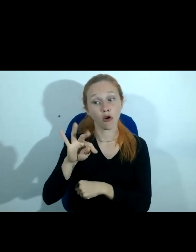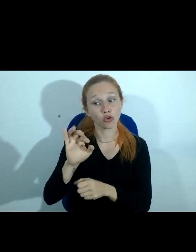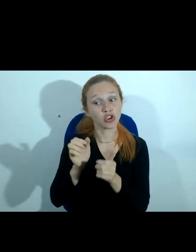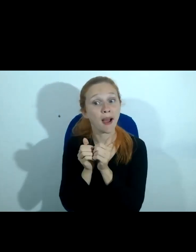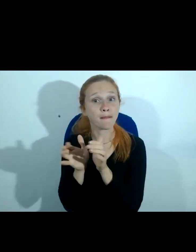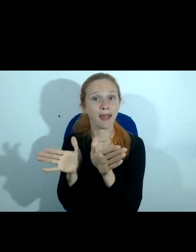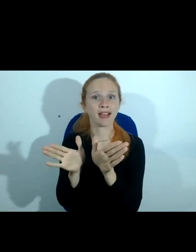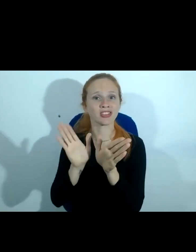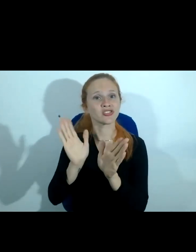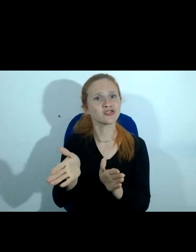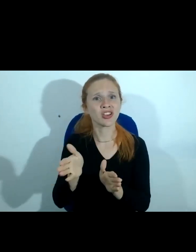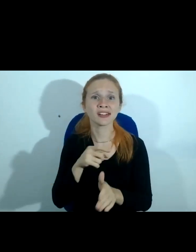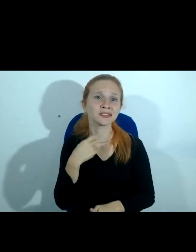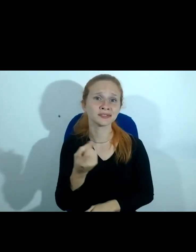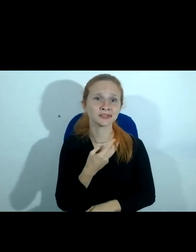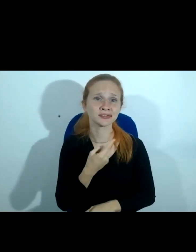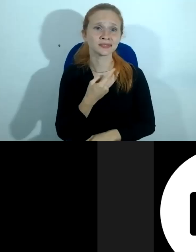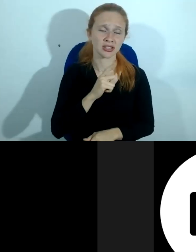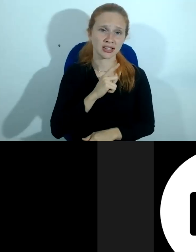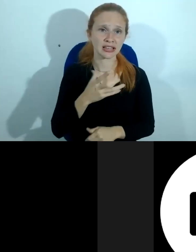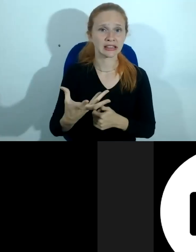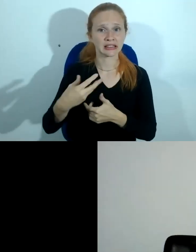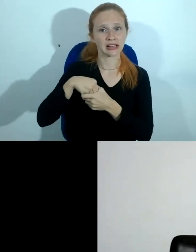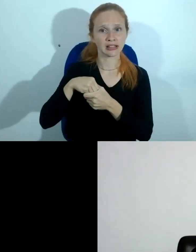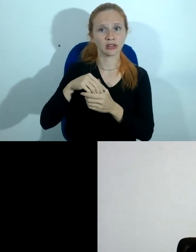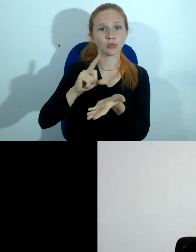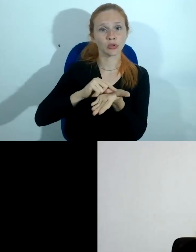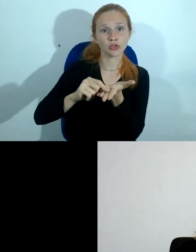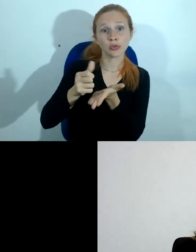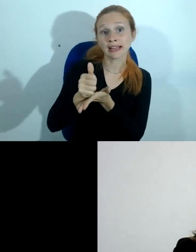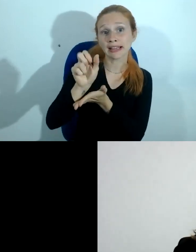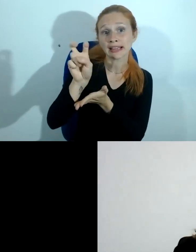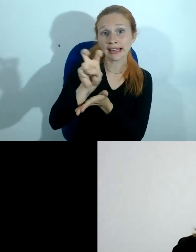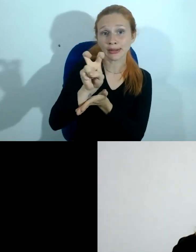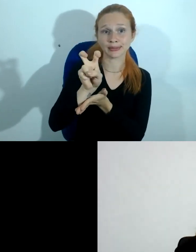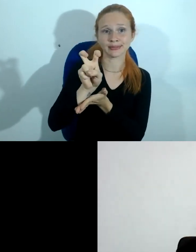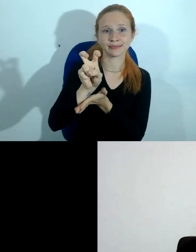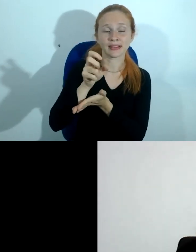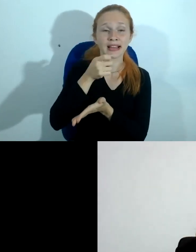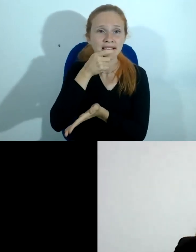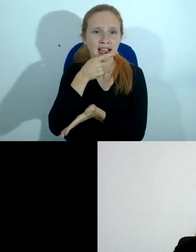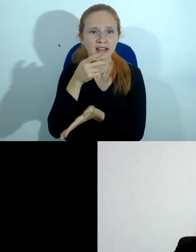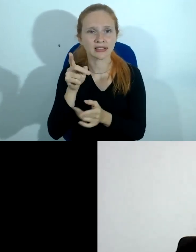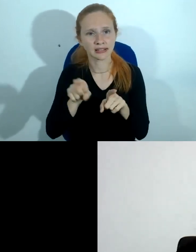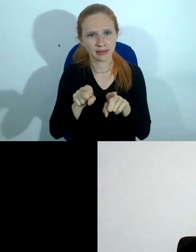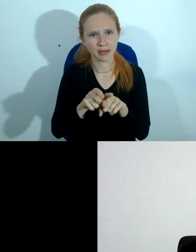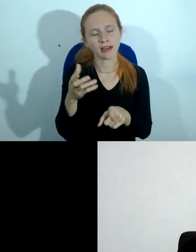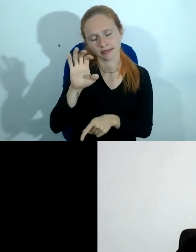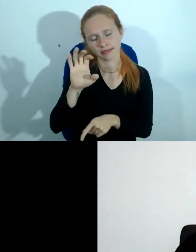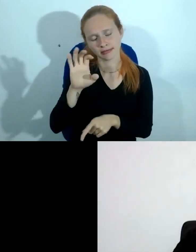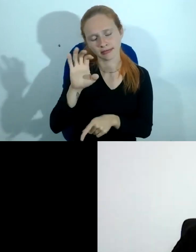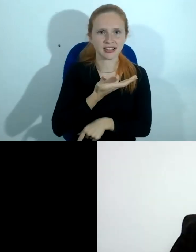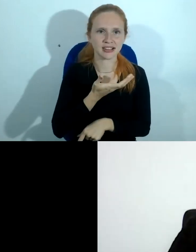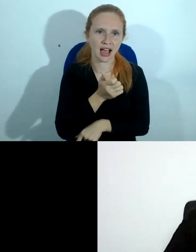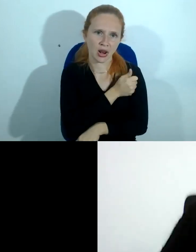verdade, eles já moram no nosso Código de Processo Penal, lá no artigo quinto. É engraçado, eu fui aluna do professor Vicente